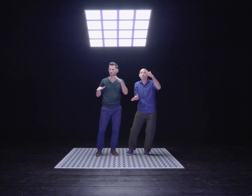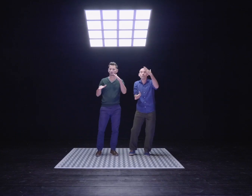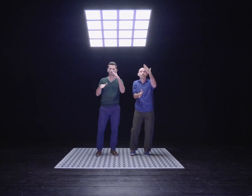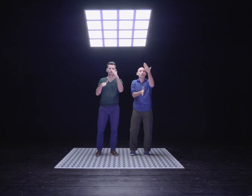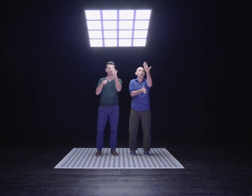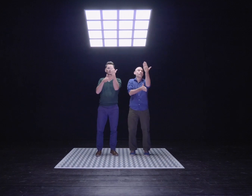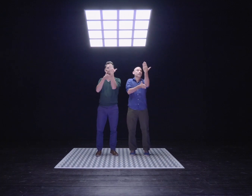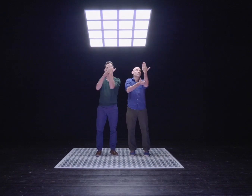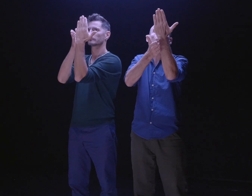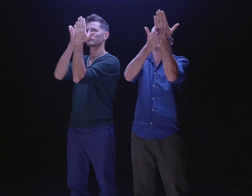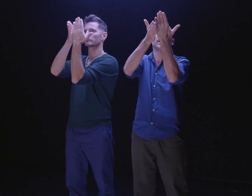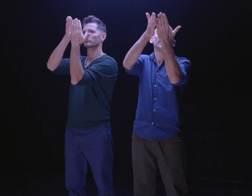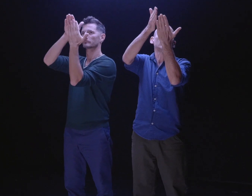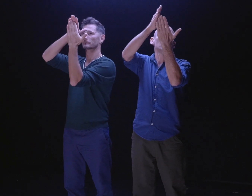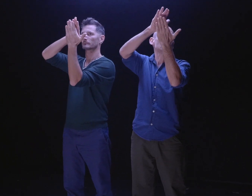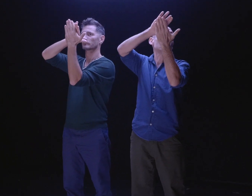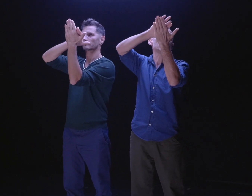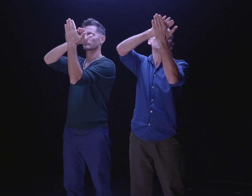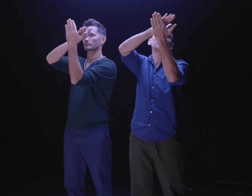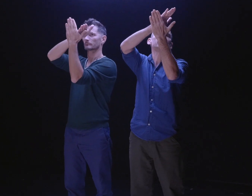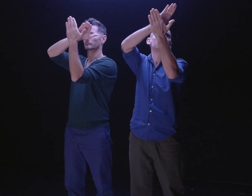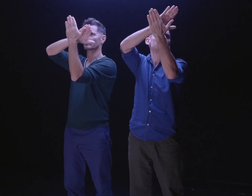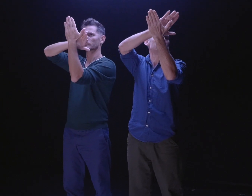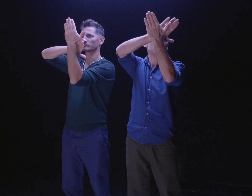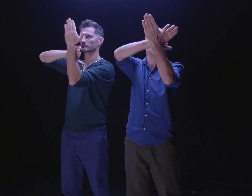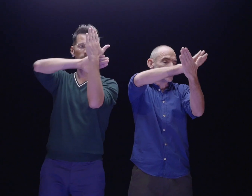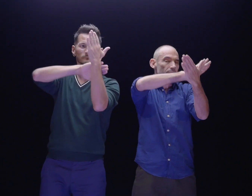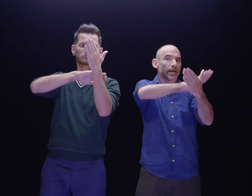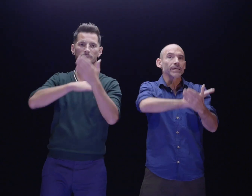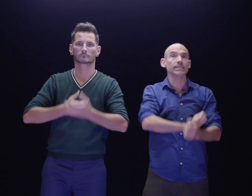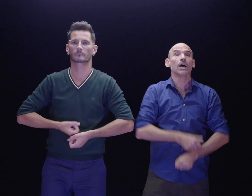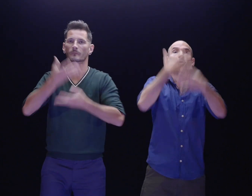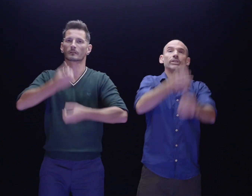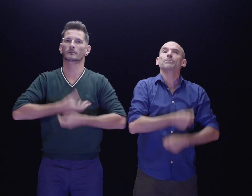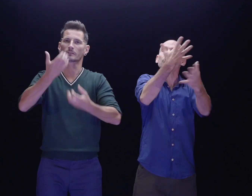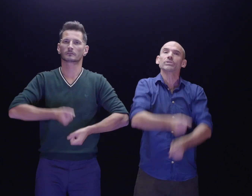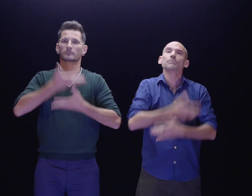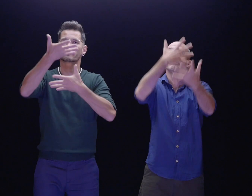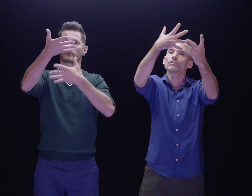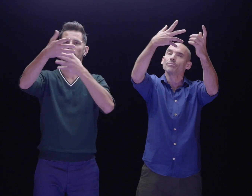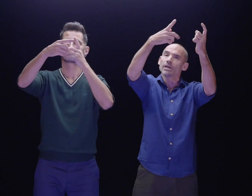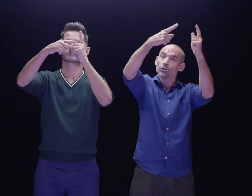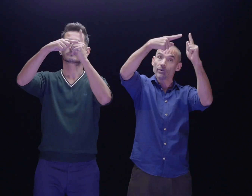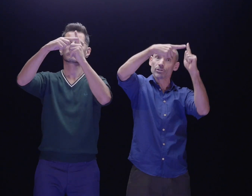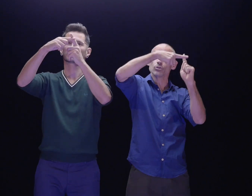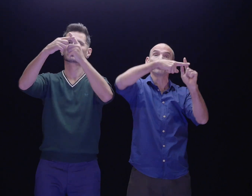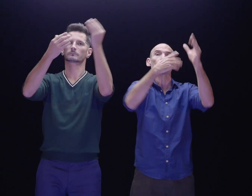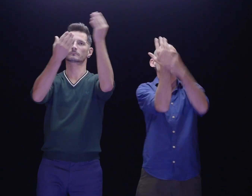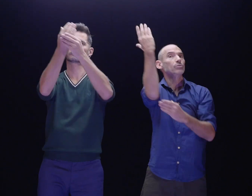La moufle revient et l'autre main quand on tourne cette moufle, c'est comme une caresse qui n'est pas une caresse. Et là, on exprime, quand on s'exprime et les deux mains deviennent le signe plus, on retrouve une